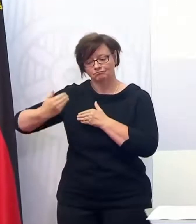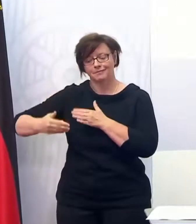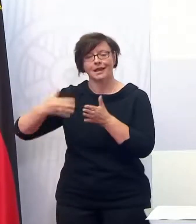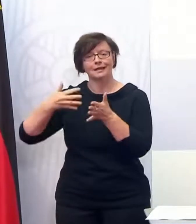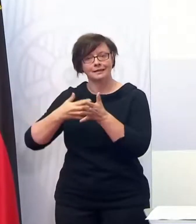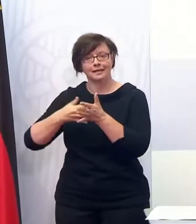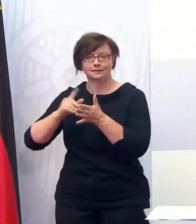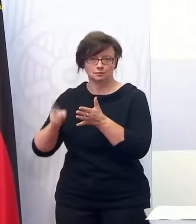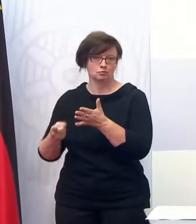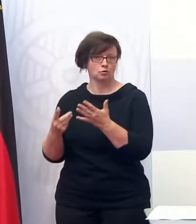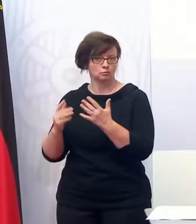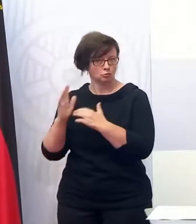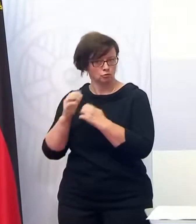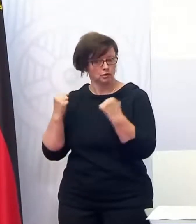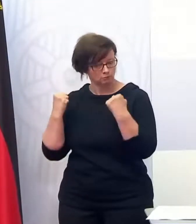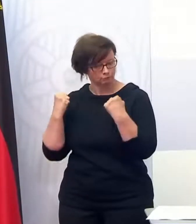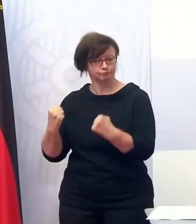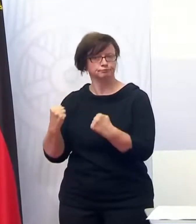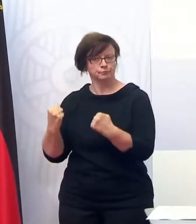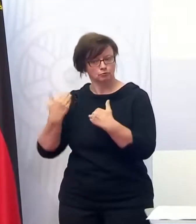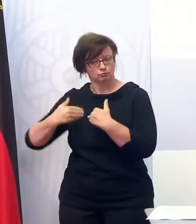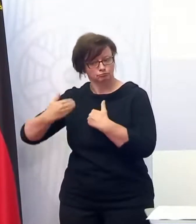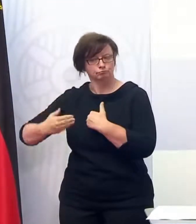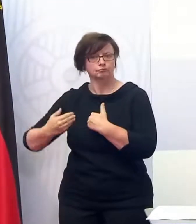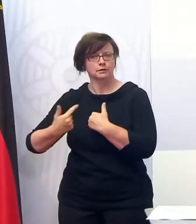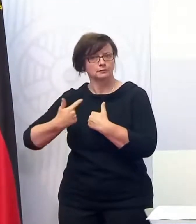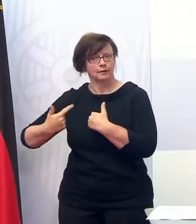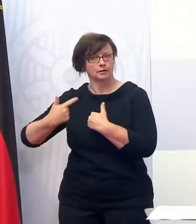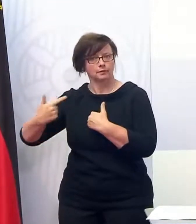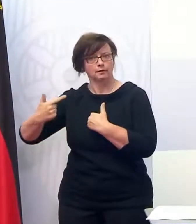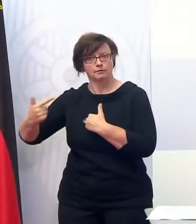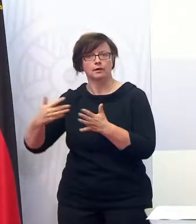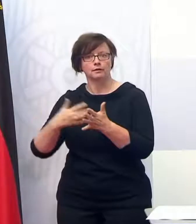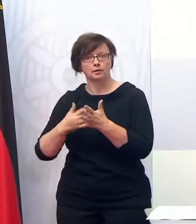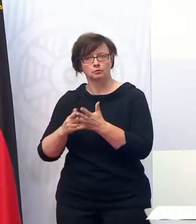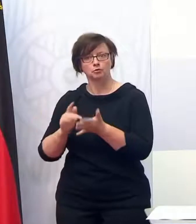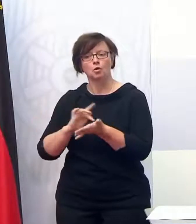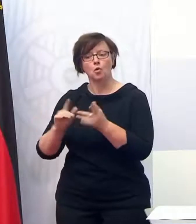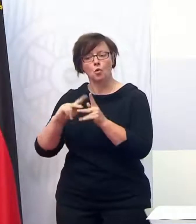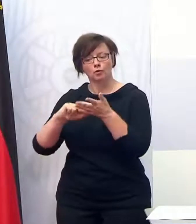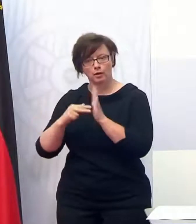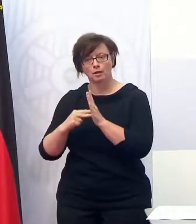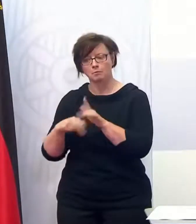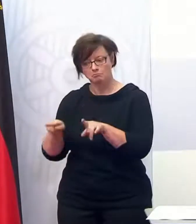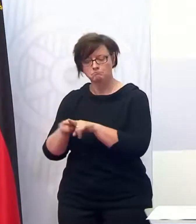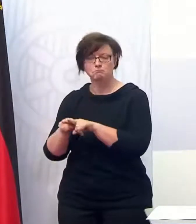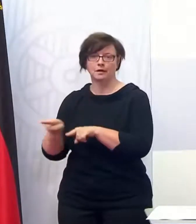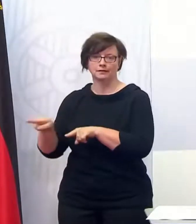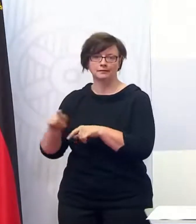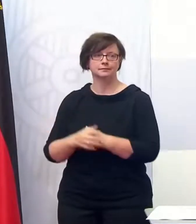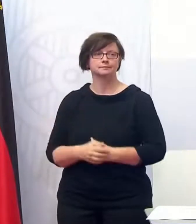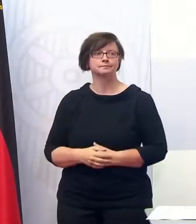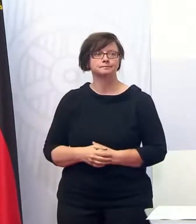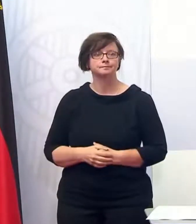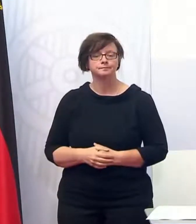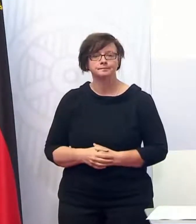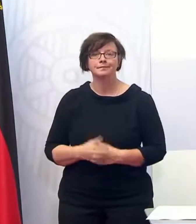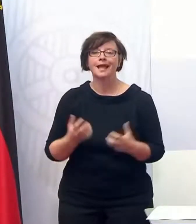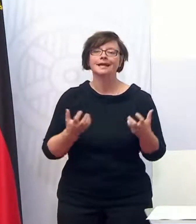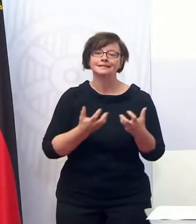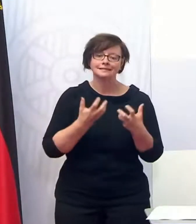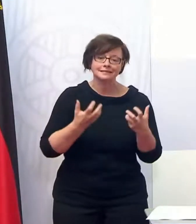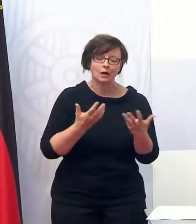auch ein etabliertes System, dass das, glaube ich, gut und verantwortungsvoll mit den Hygieneplänen, die die haben, möglich haben. Bei den